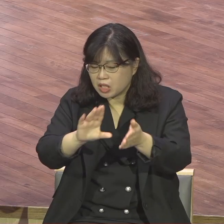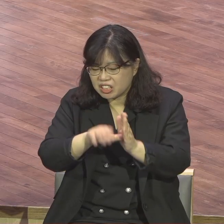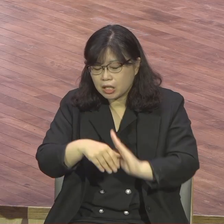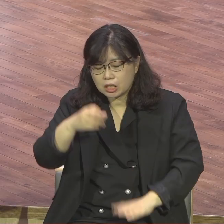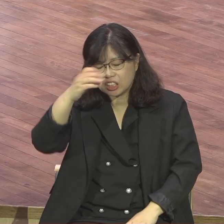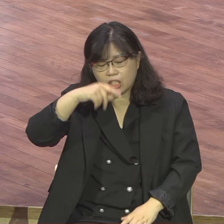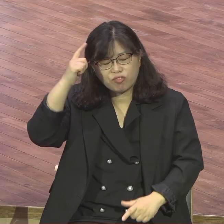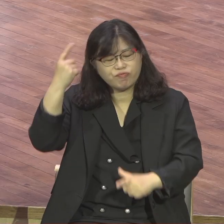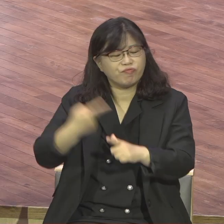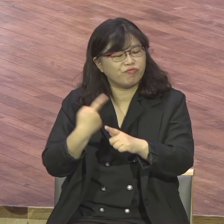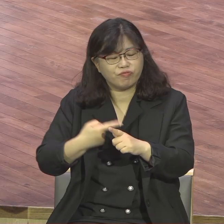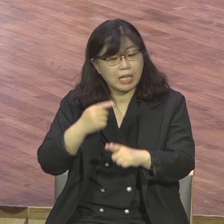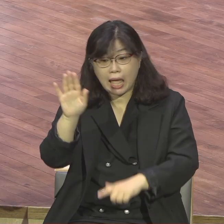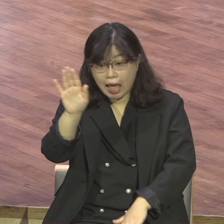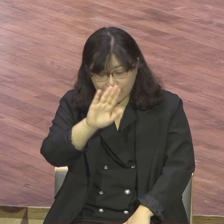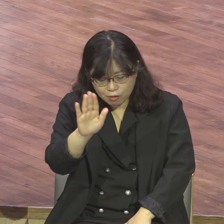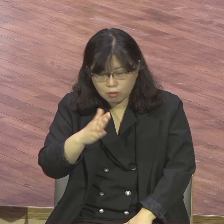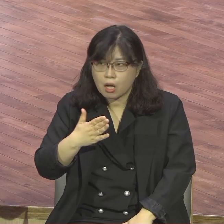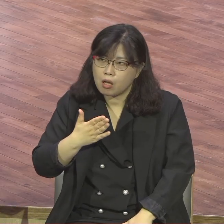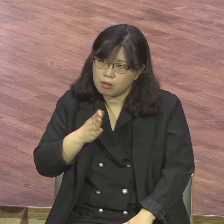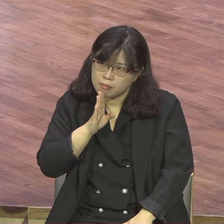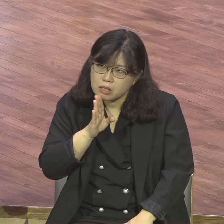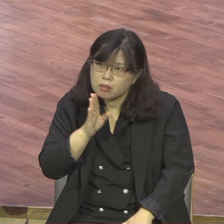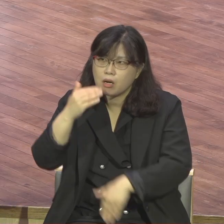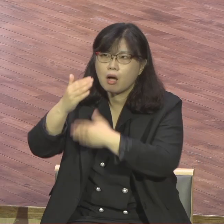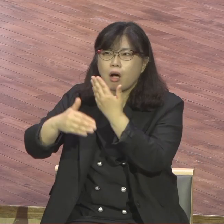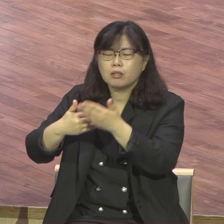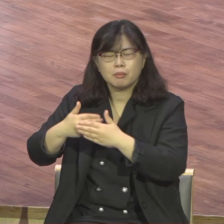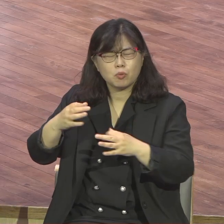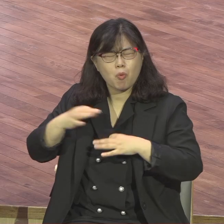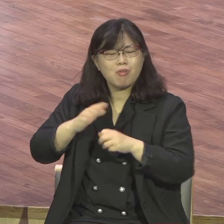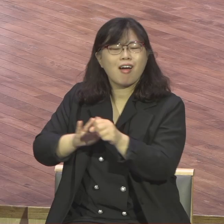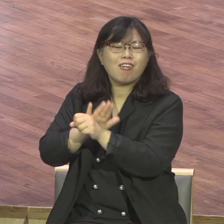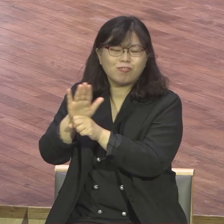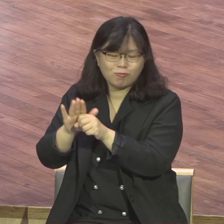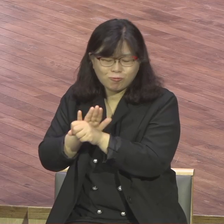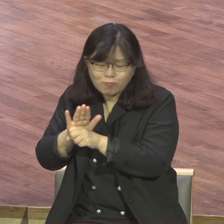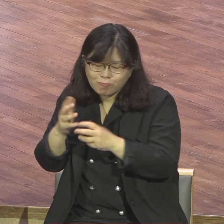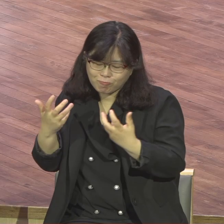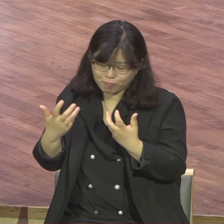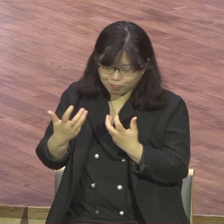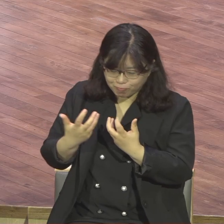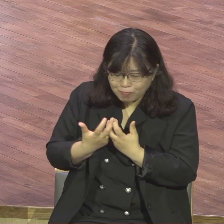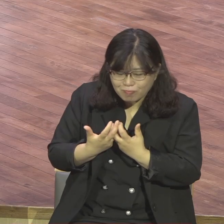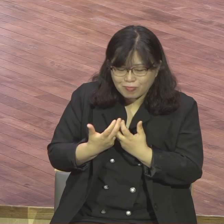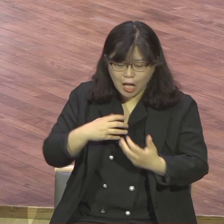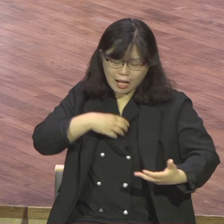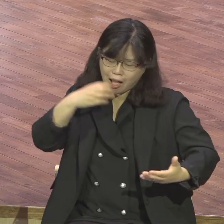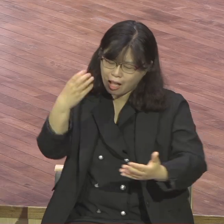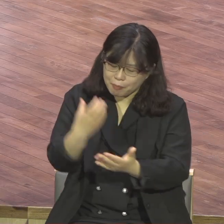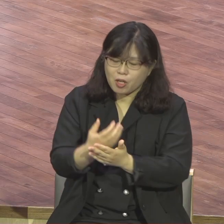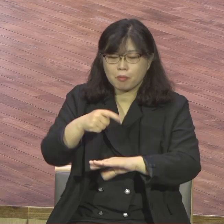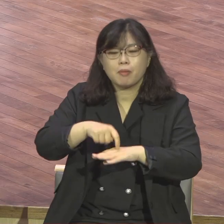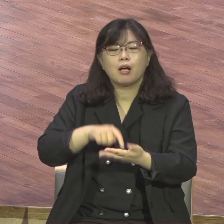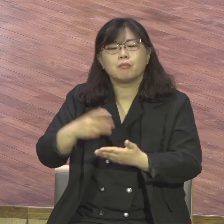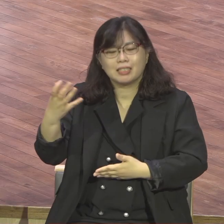것이다 그걸 강조하고 있어요 특별히 오늘 본문에서 우리가 드릴 영적 예배라고 예배에 대해서 강조한 것을 보면